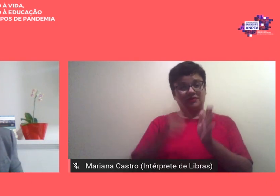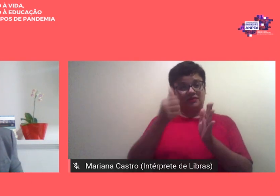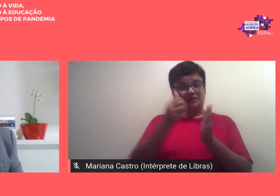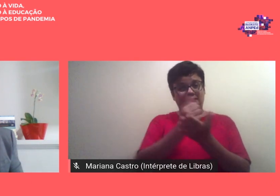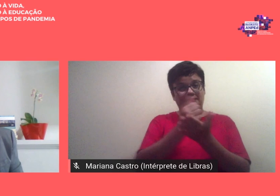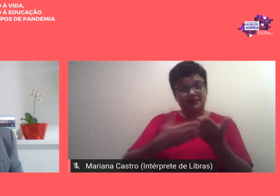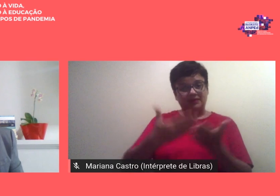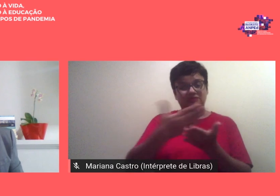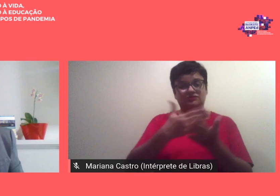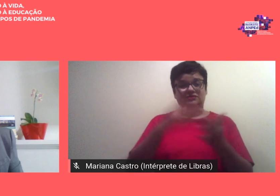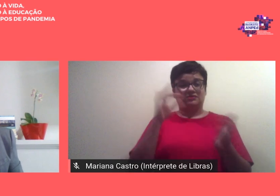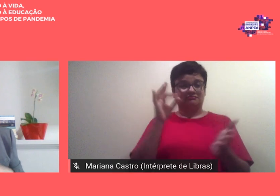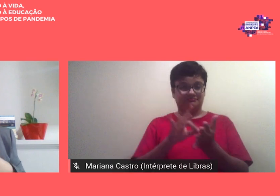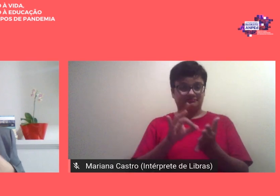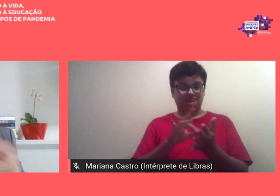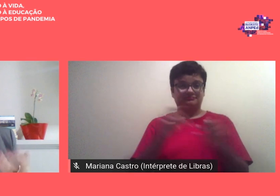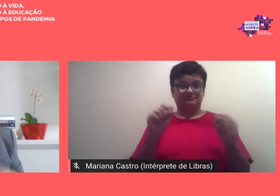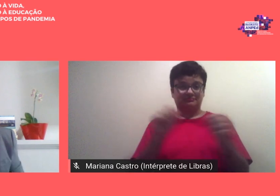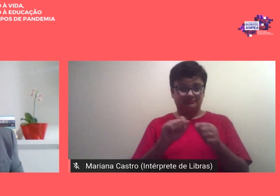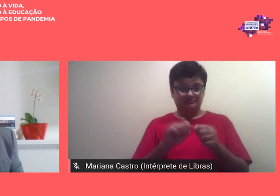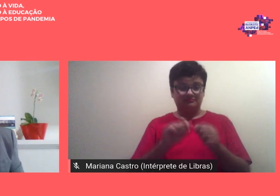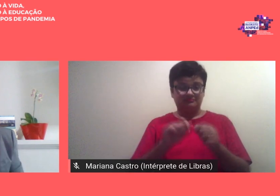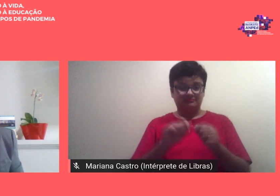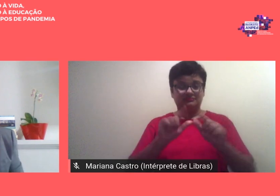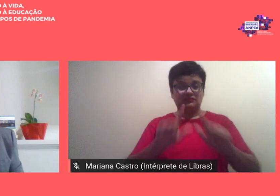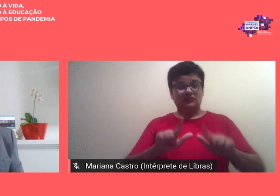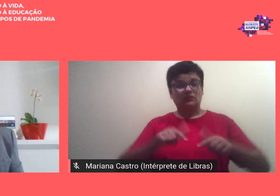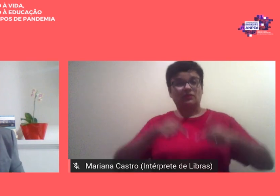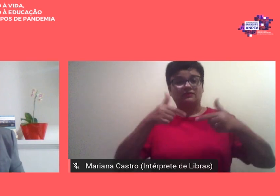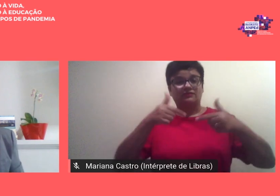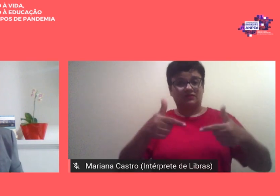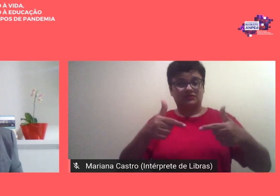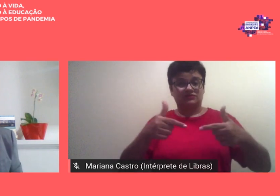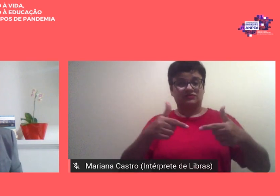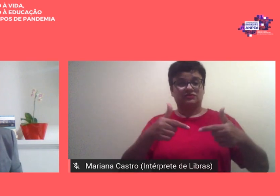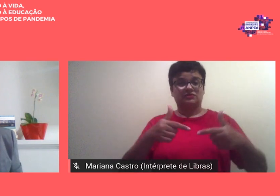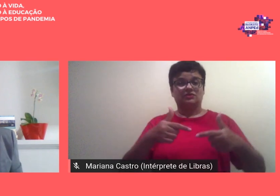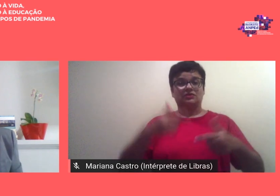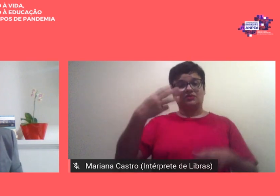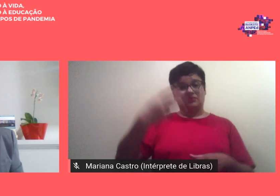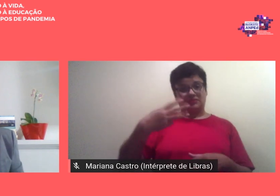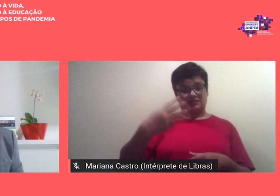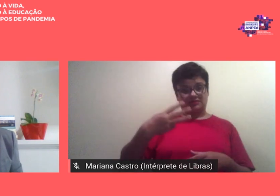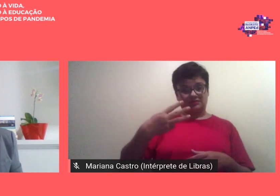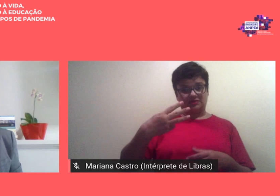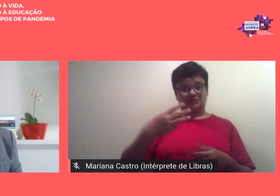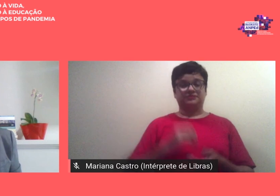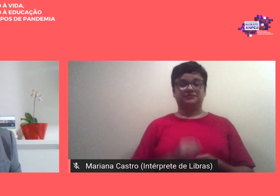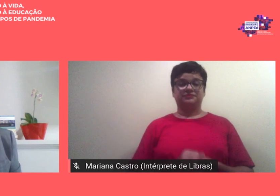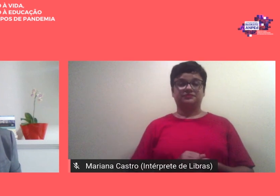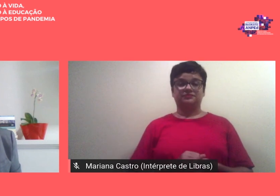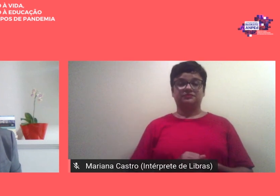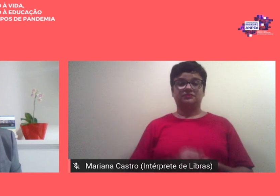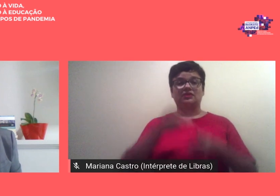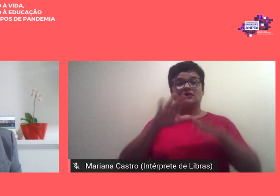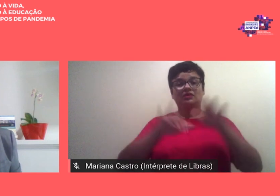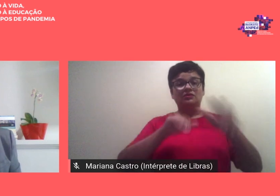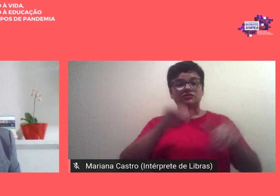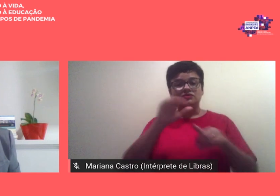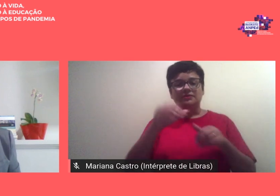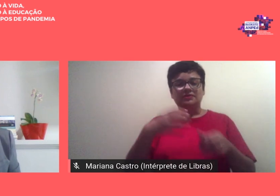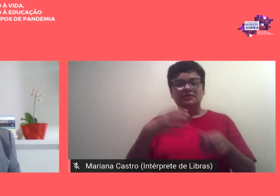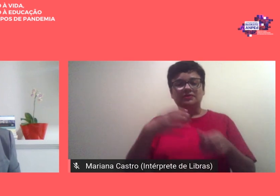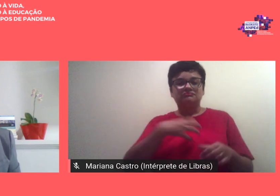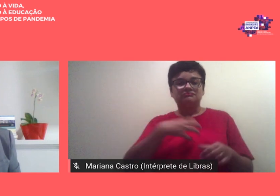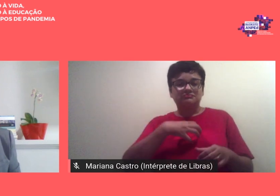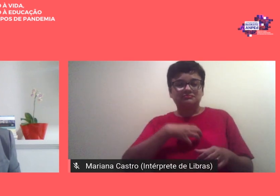realização então eu avanço com esses dados para o meu terceiro aspecto chamando um olhar sensível a